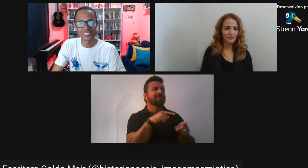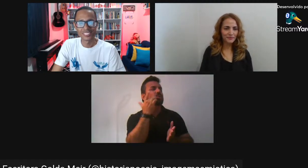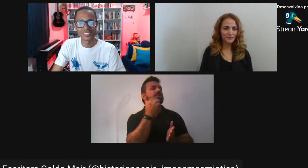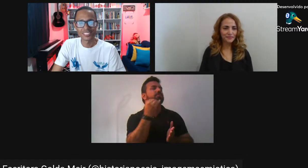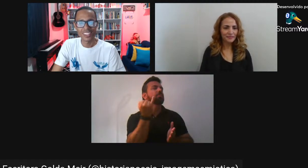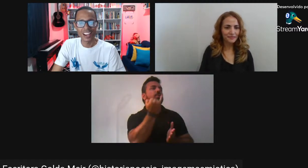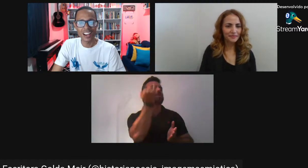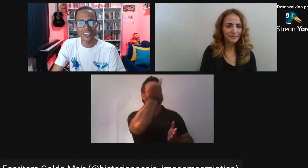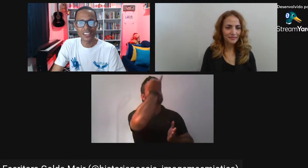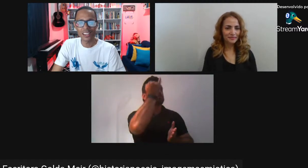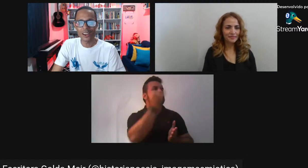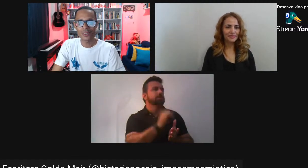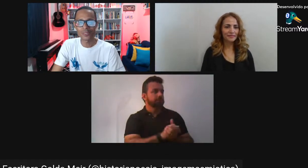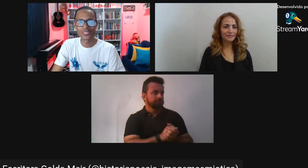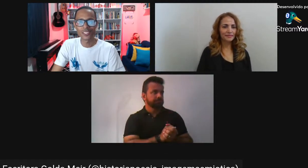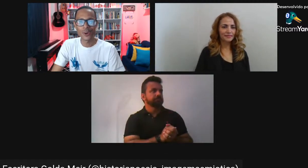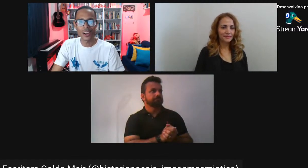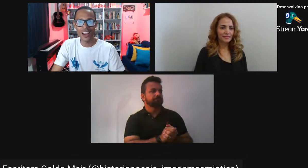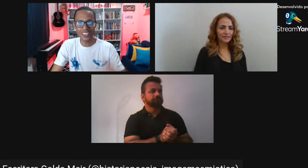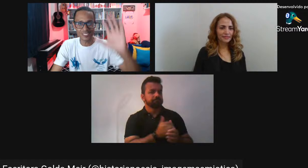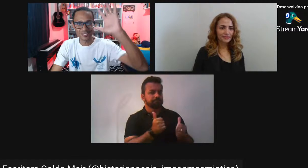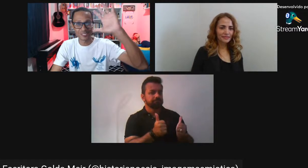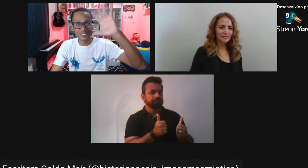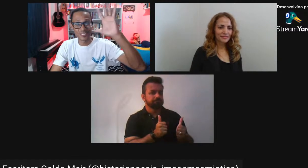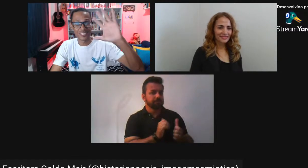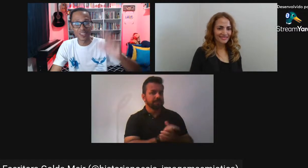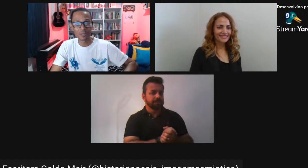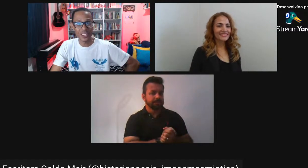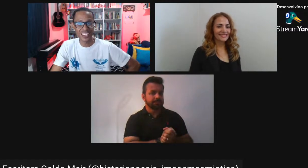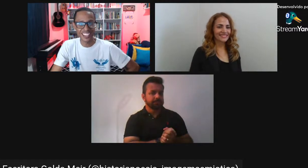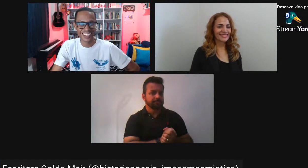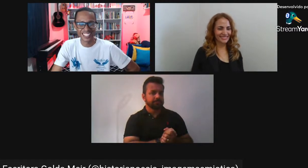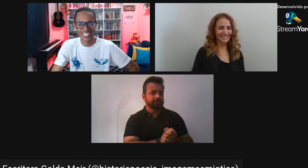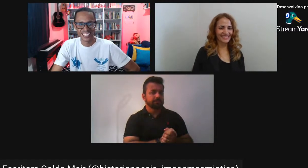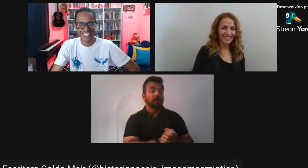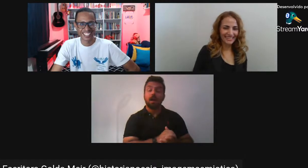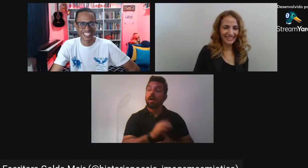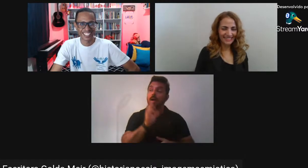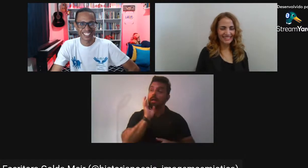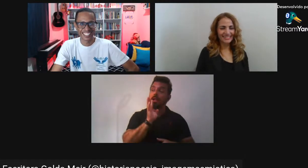atuação Ah, que legal Editora Estamos aqui